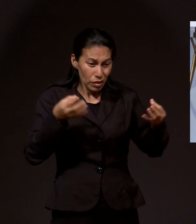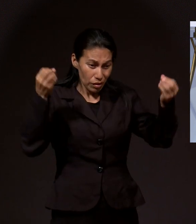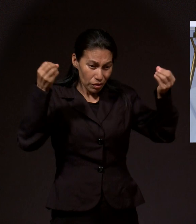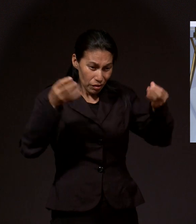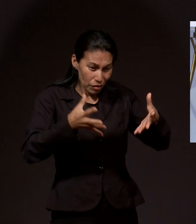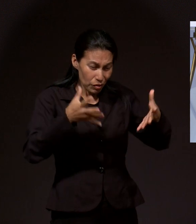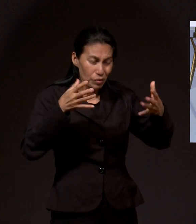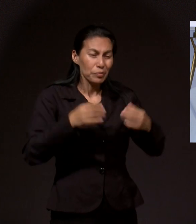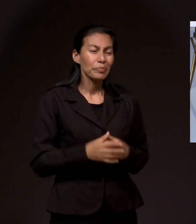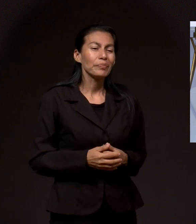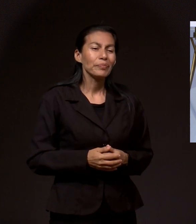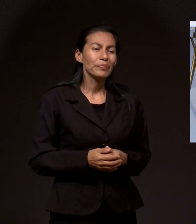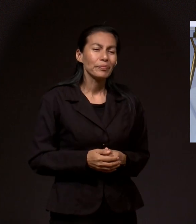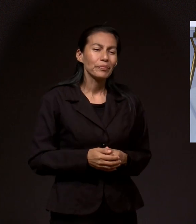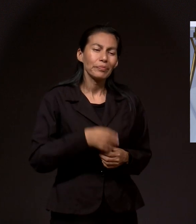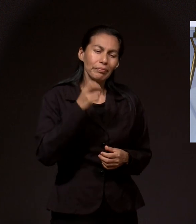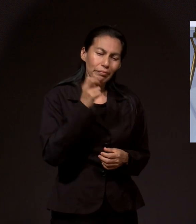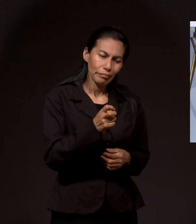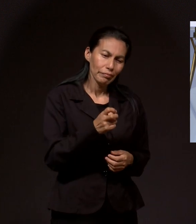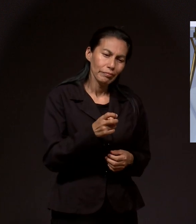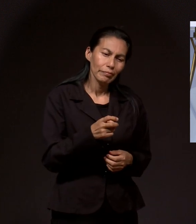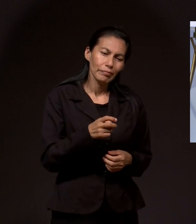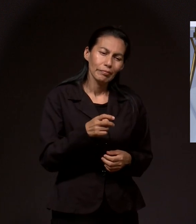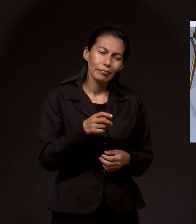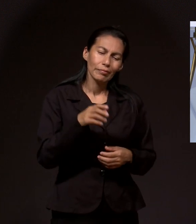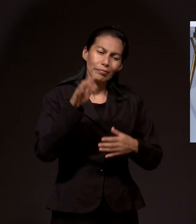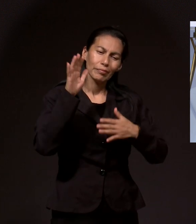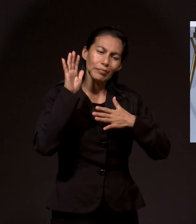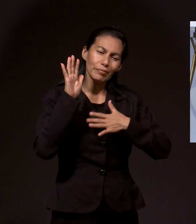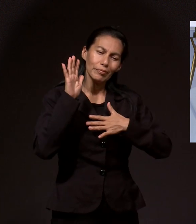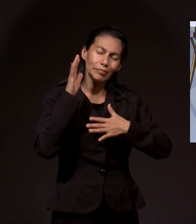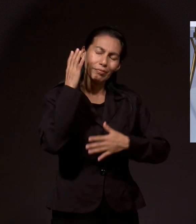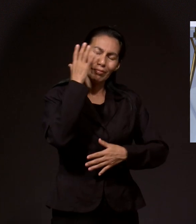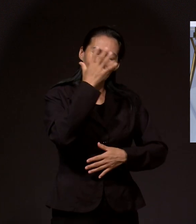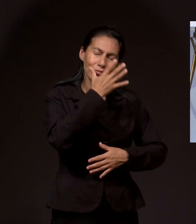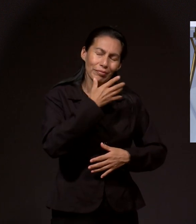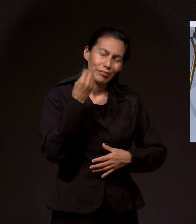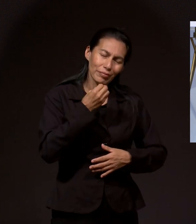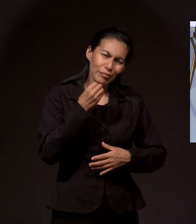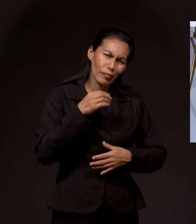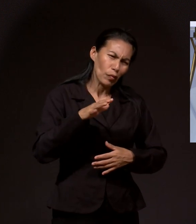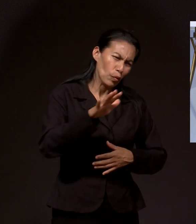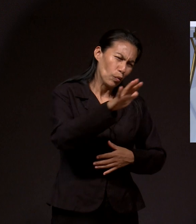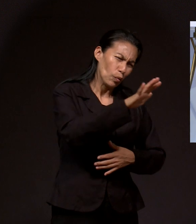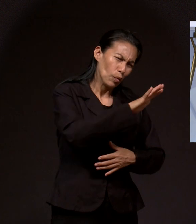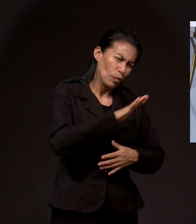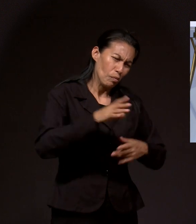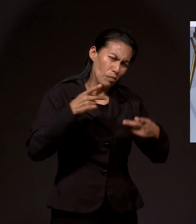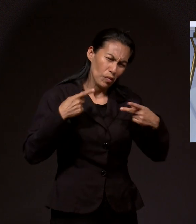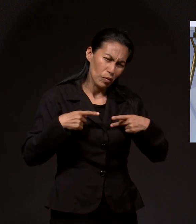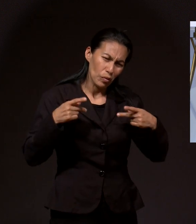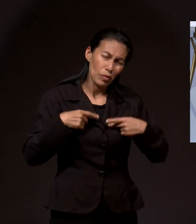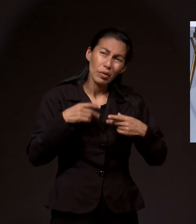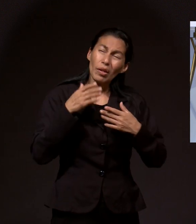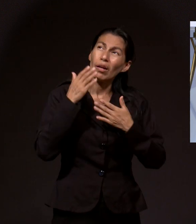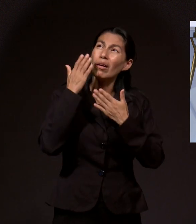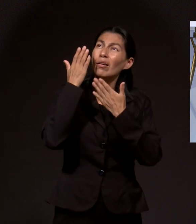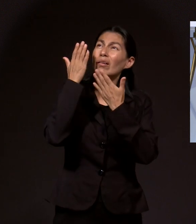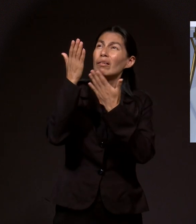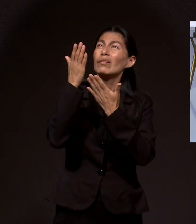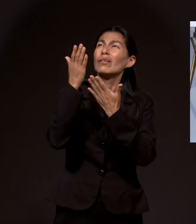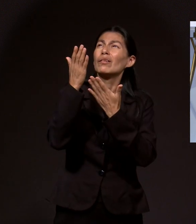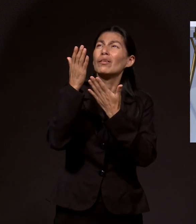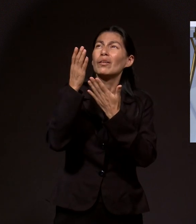del cielo y de la tierra. Y entonces hay una promesa maravillosa, que el que invocare